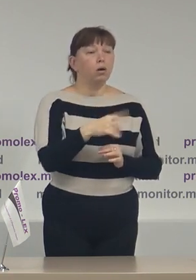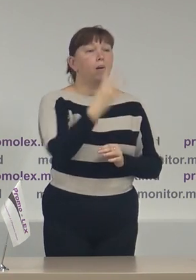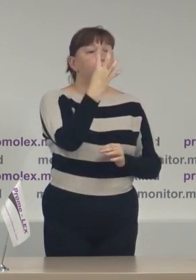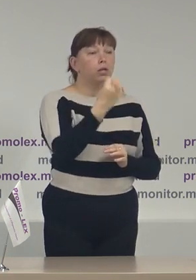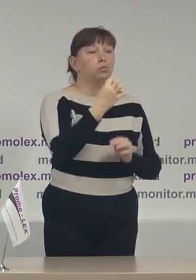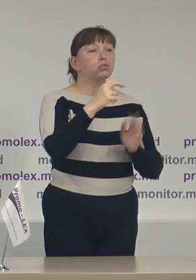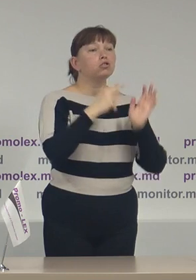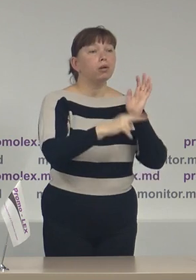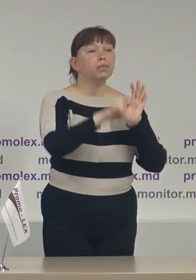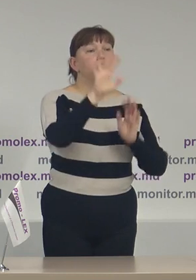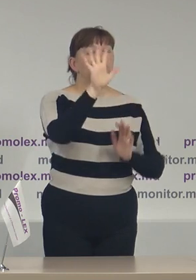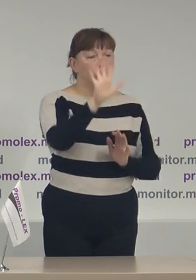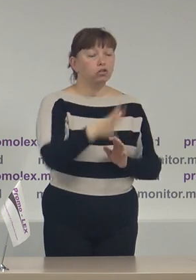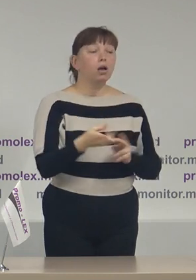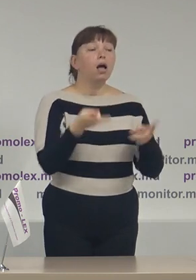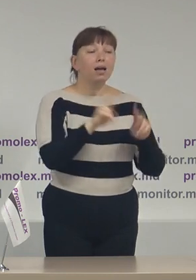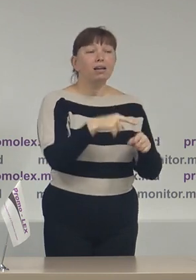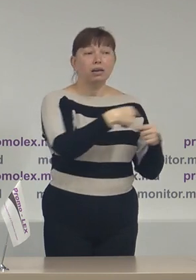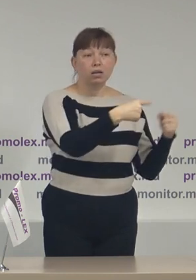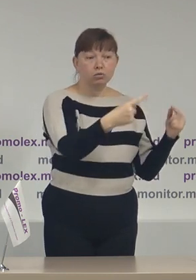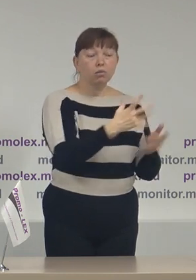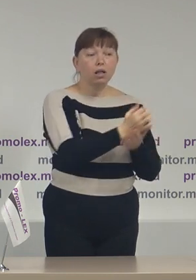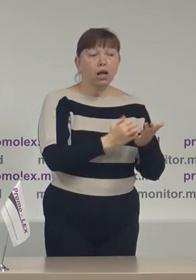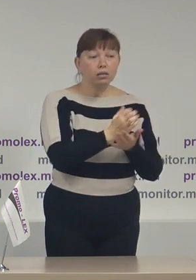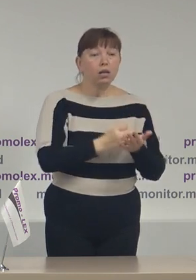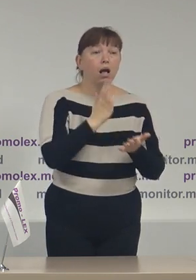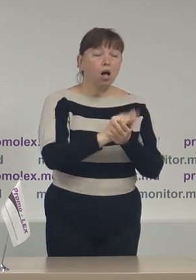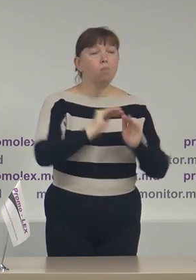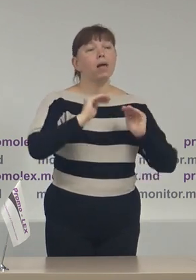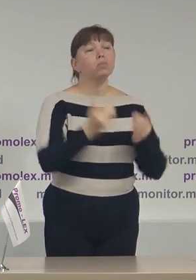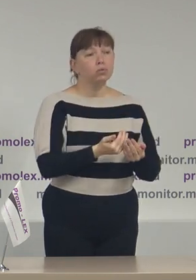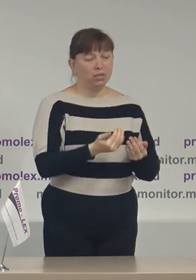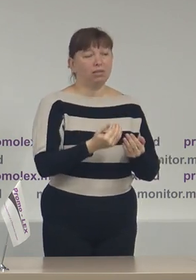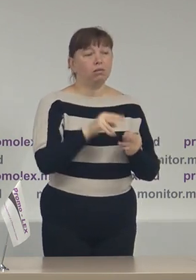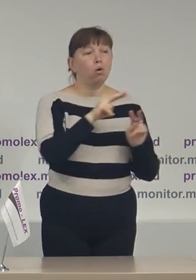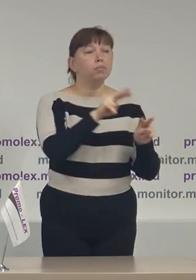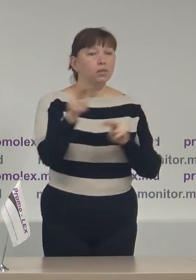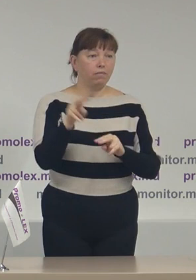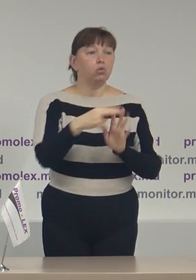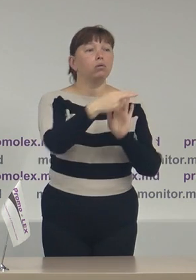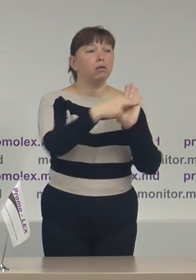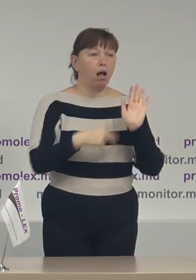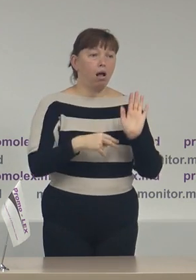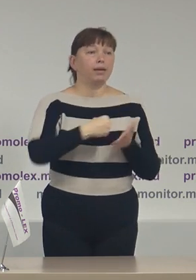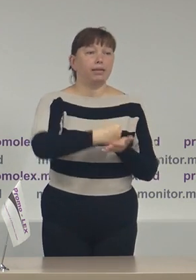475 restul concurenților candidaților au mai puțini observatori acreditați